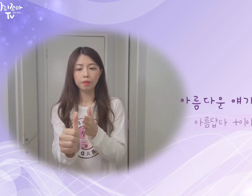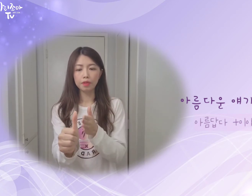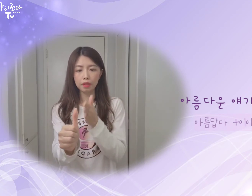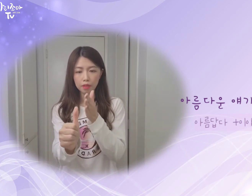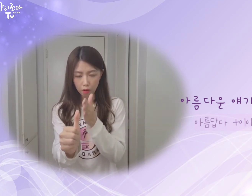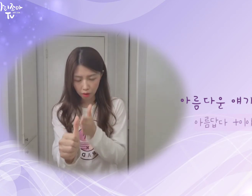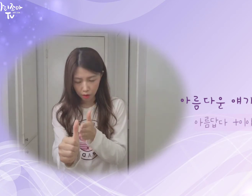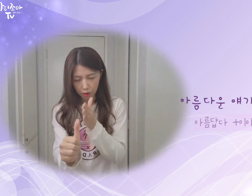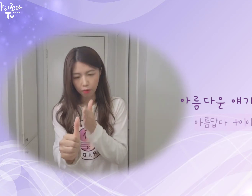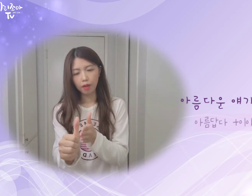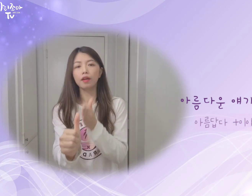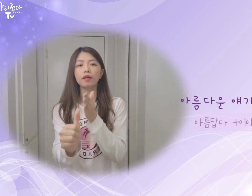펴셔서 이렇게.